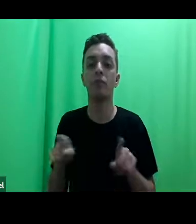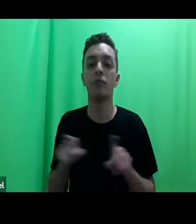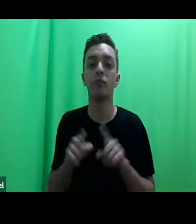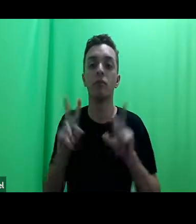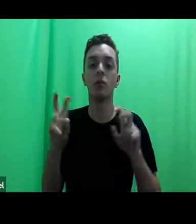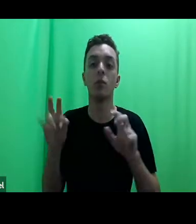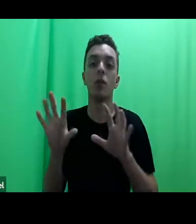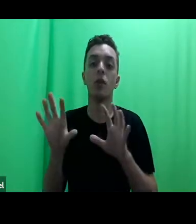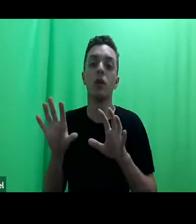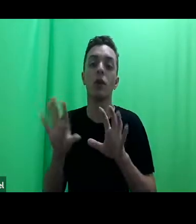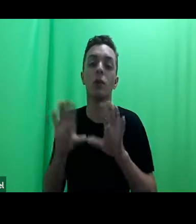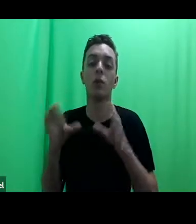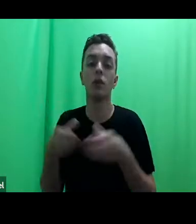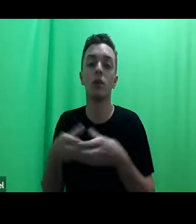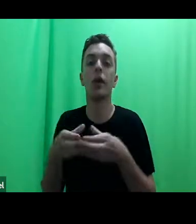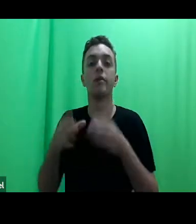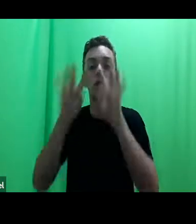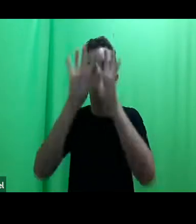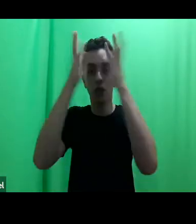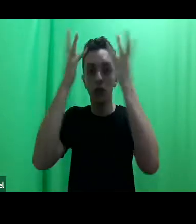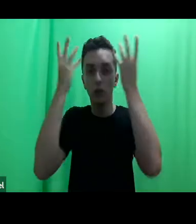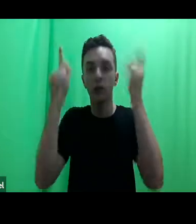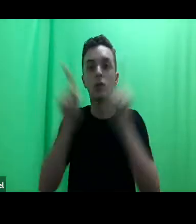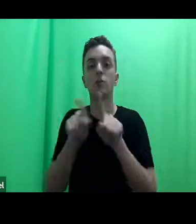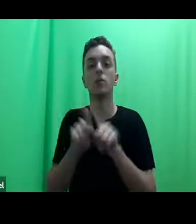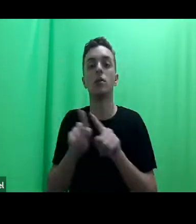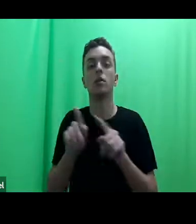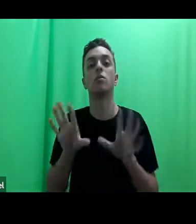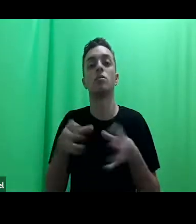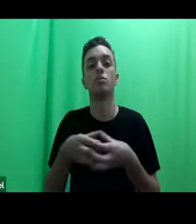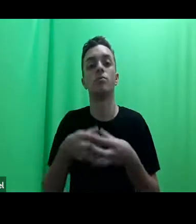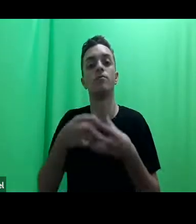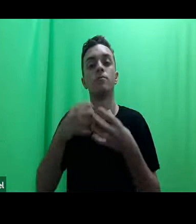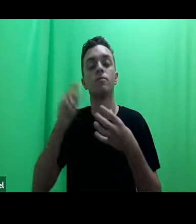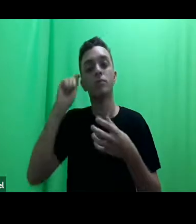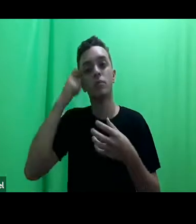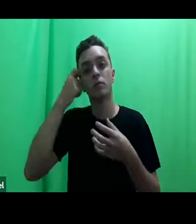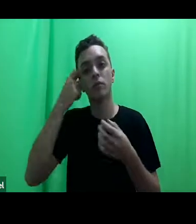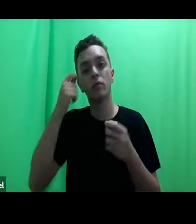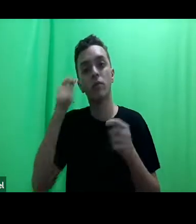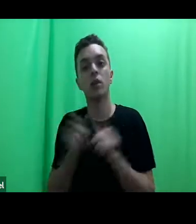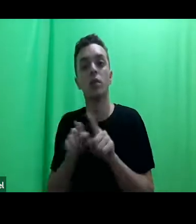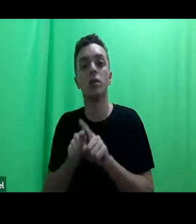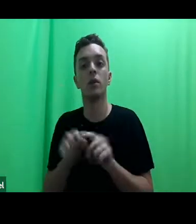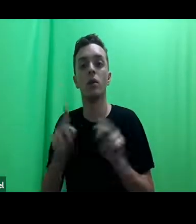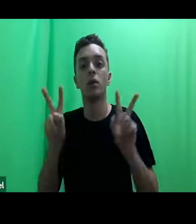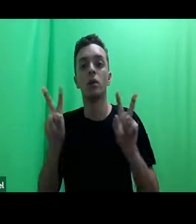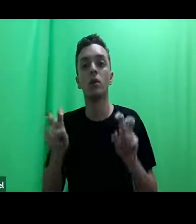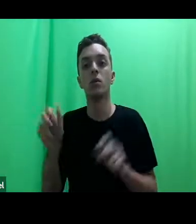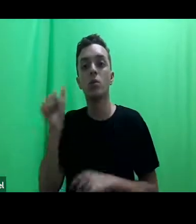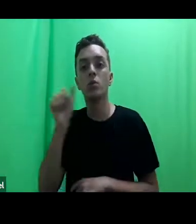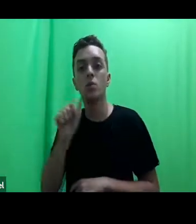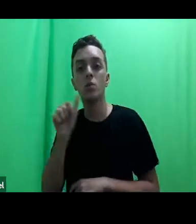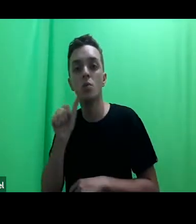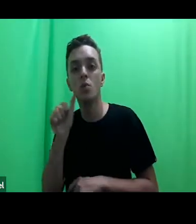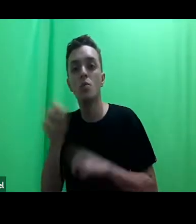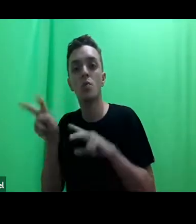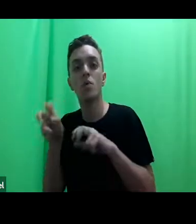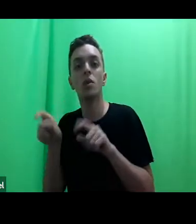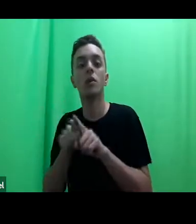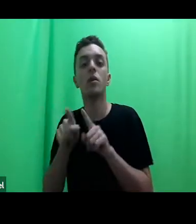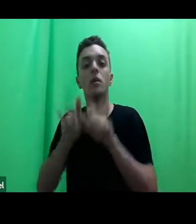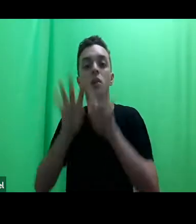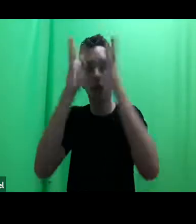quilombolas, indígenas, e também lutas interseccionais, de mulheres rurais, indígenas e mulheres